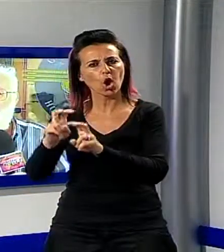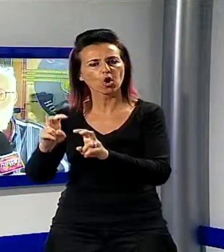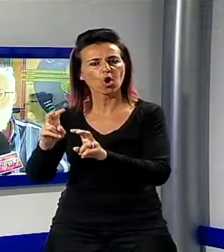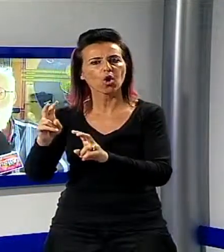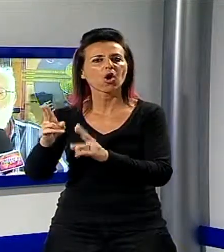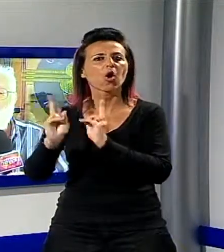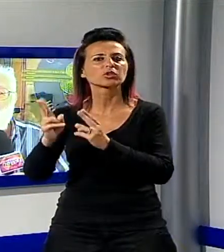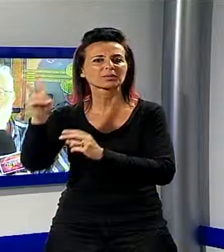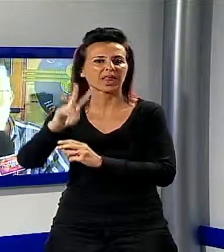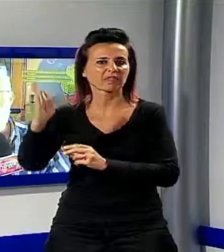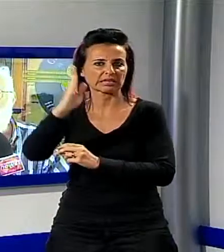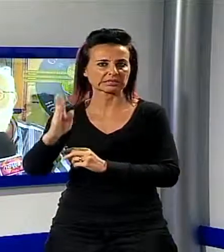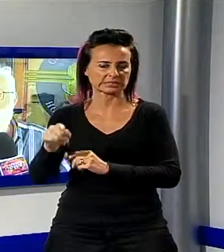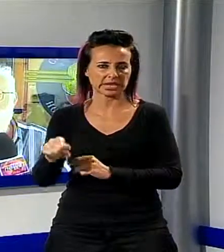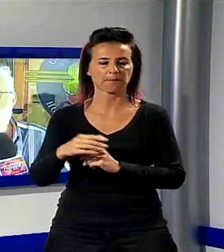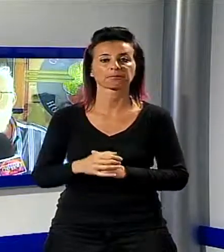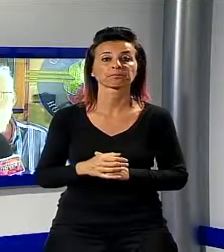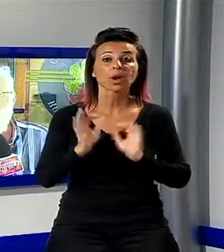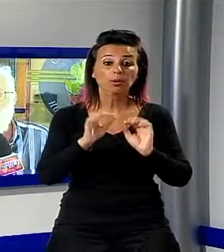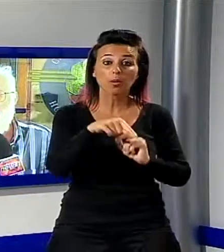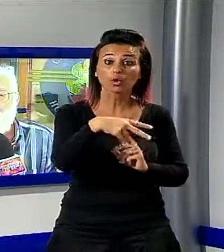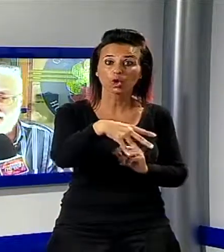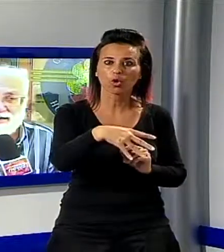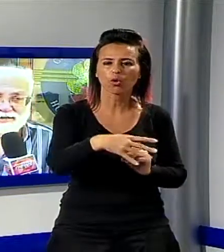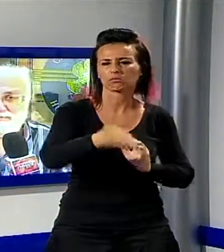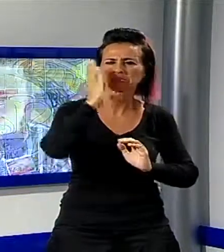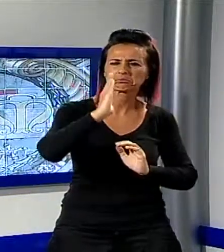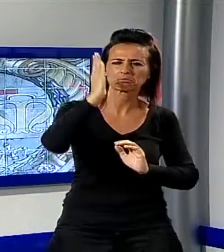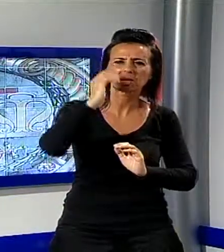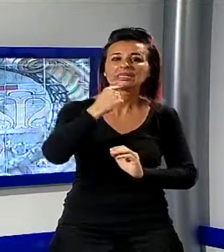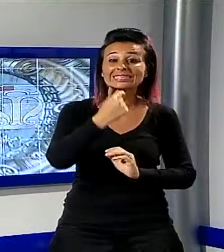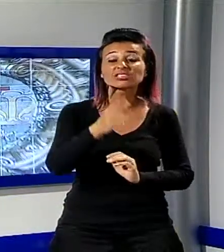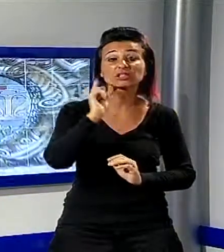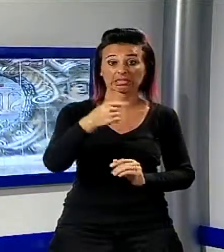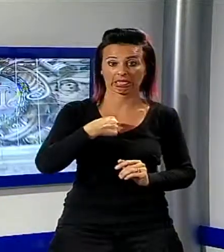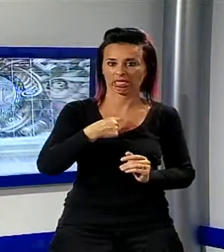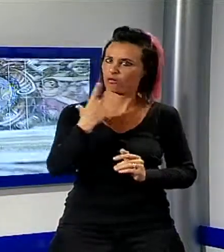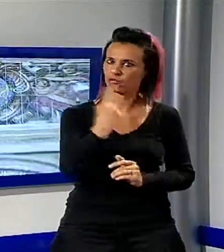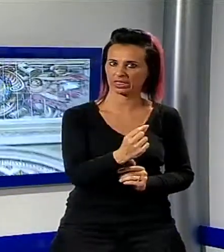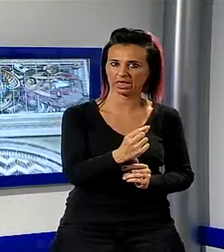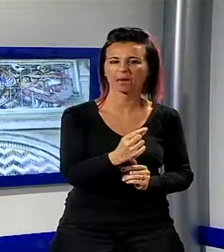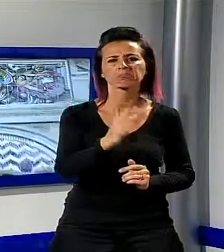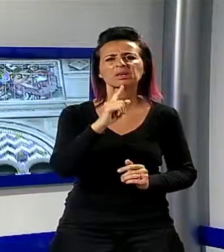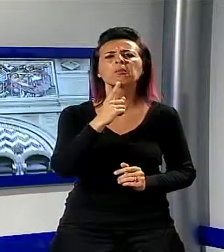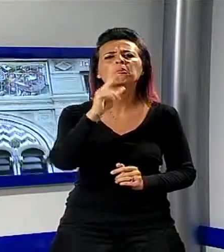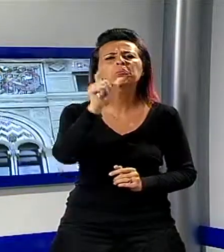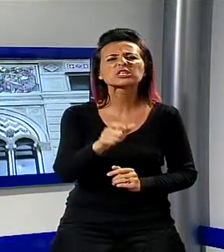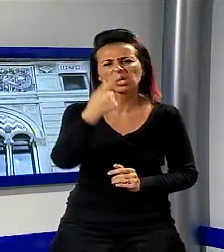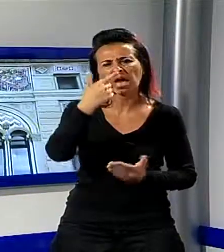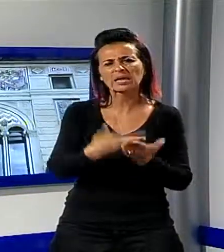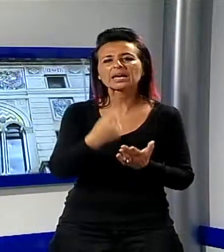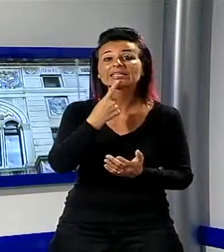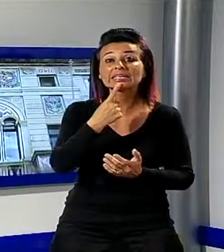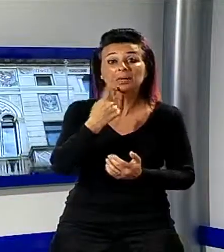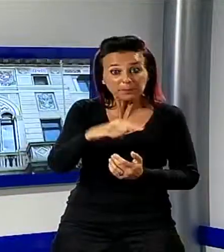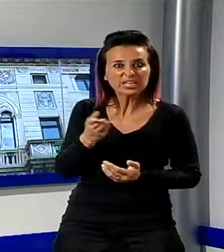una intervista, indicò il dottor Cipriani come suo ideale successore alla guida dell'antica associazione di volontariato. Le linee del